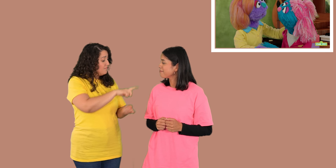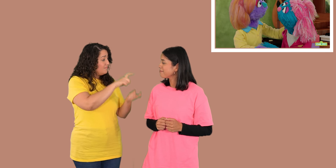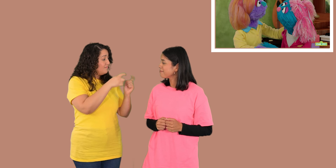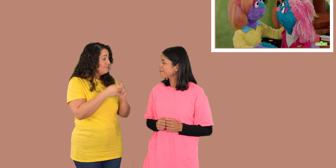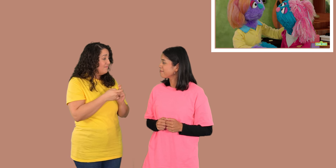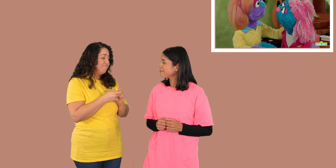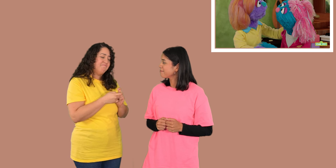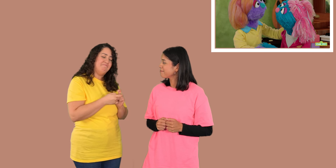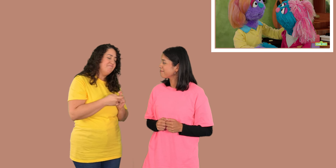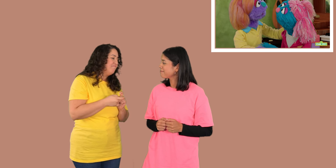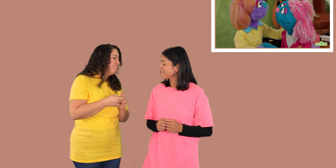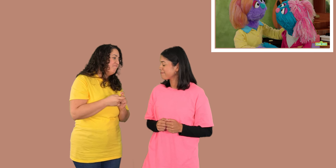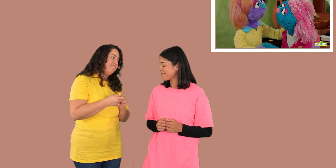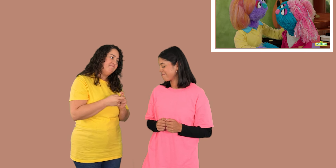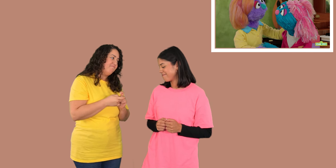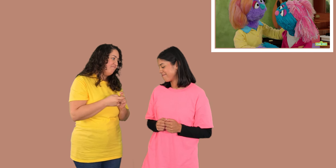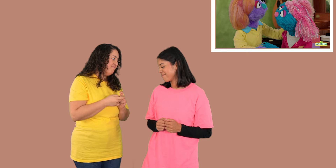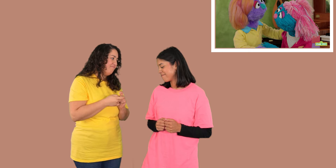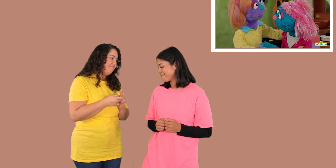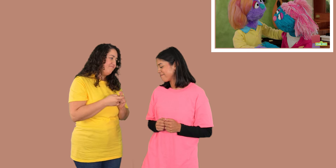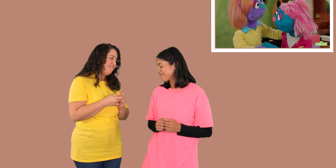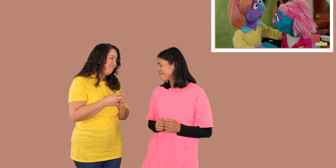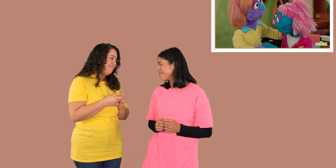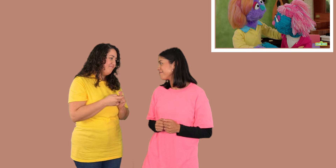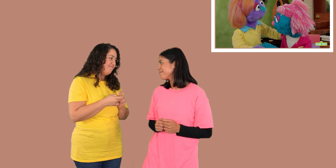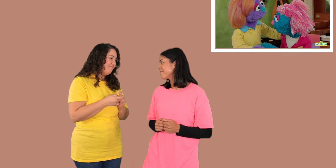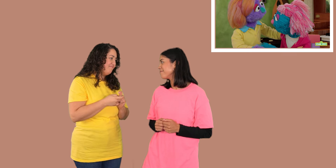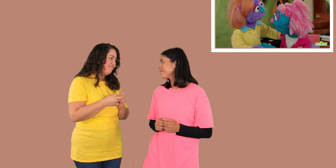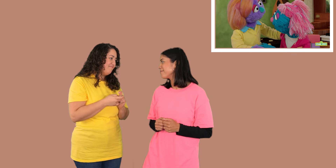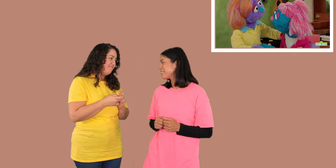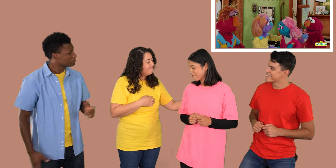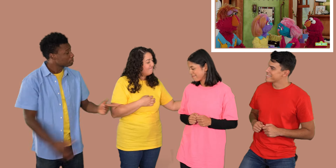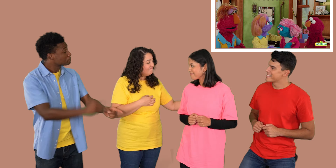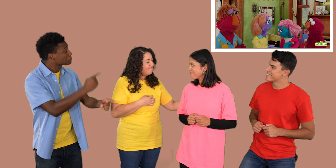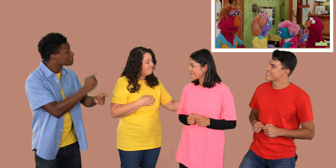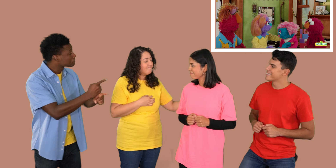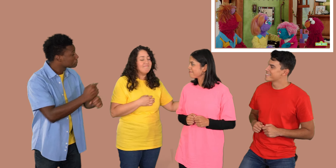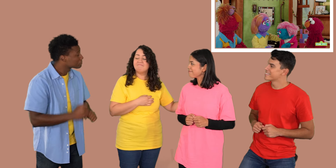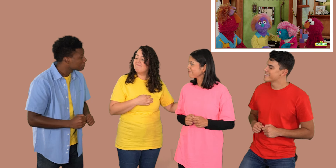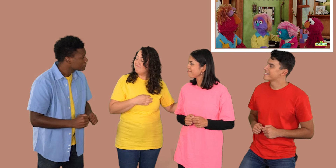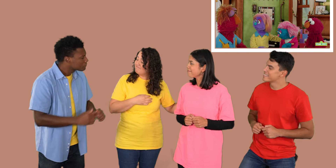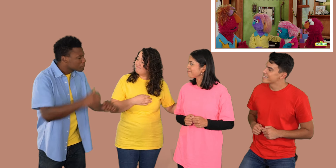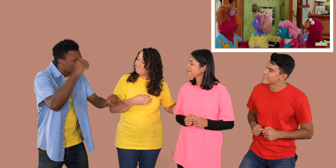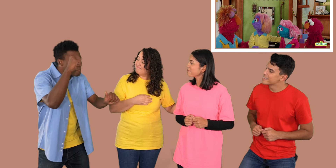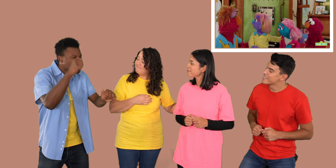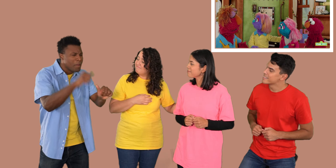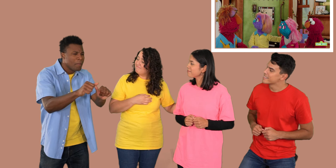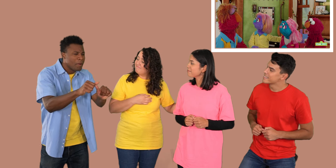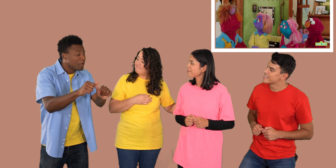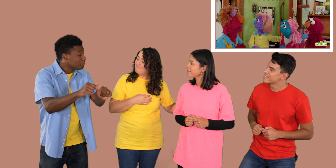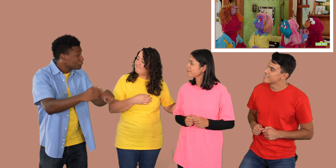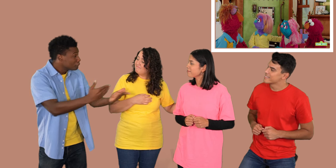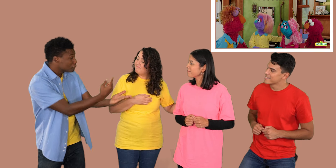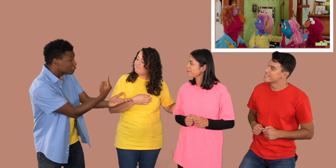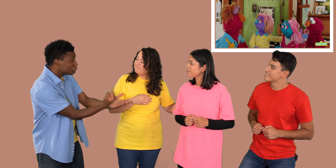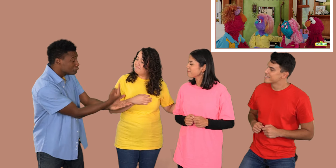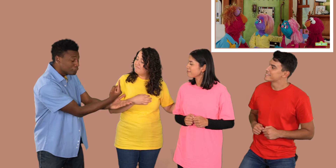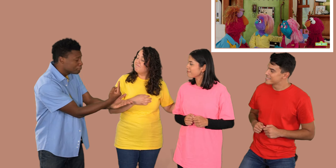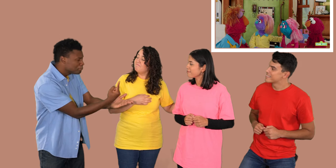jamás va a cambiar. Así es. Recuerda, no estás sola